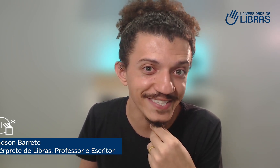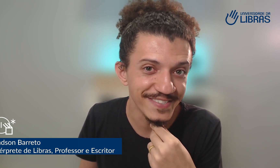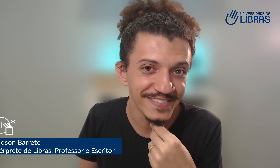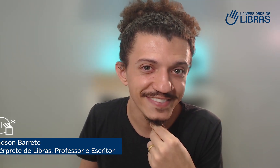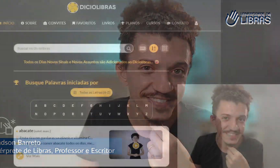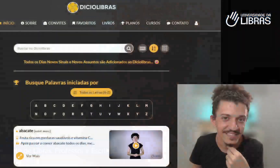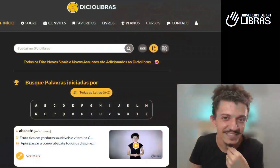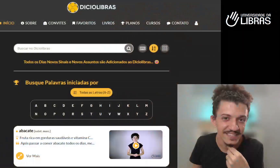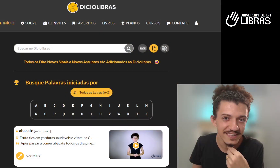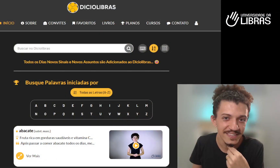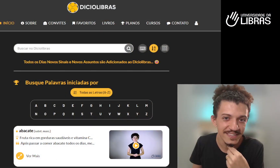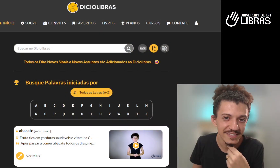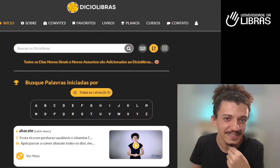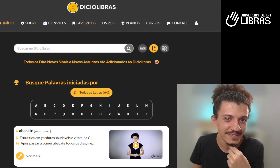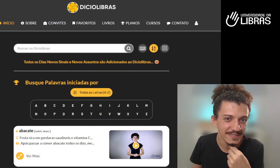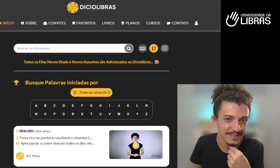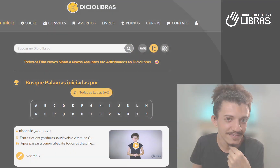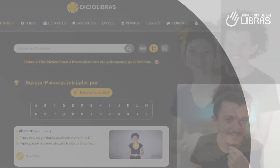com